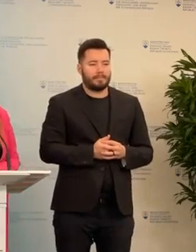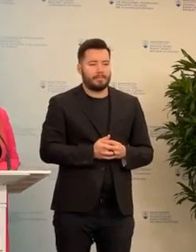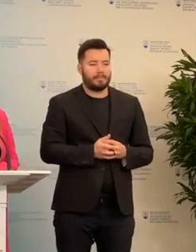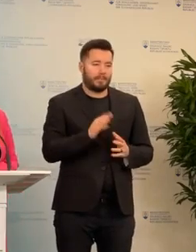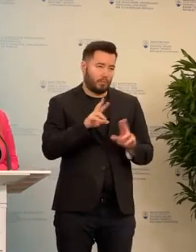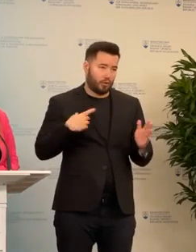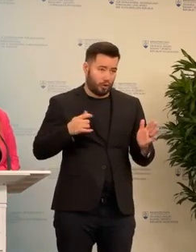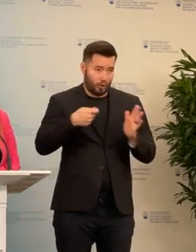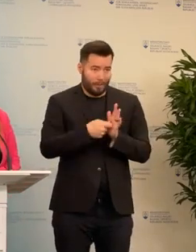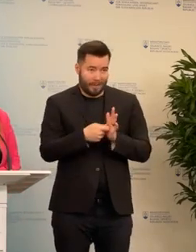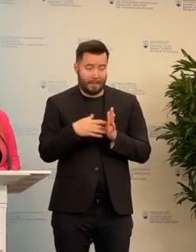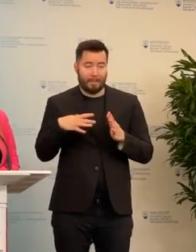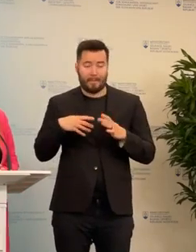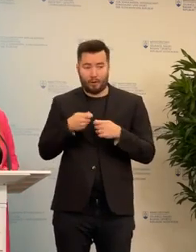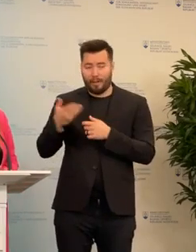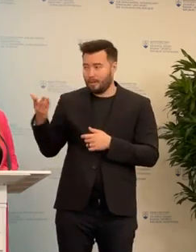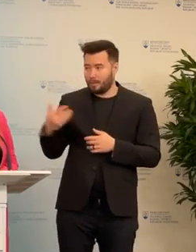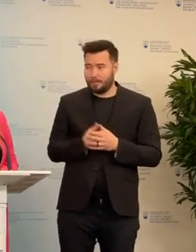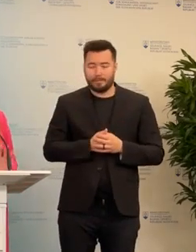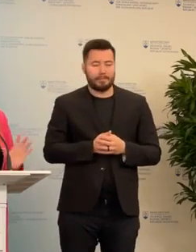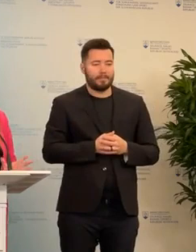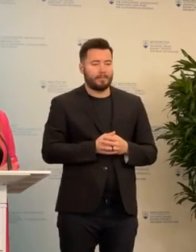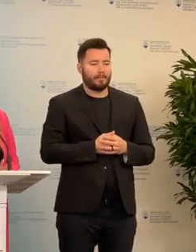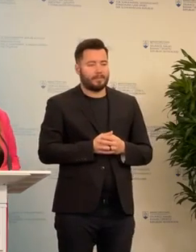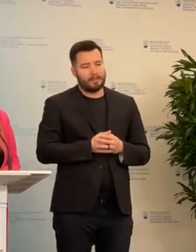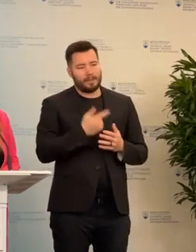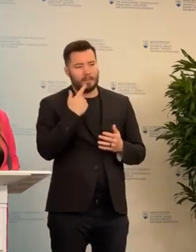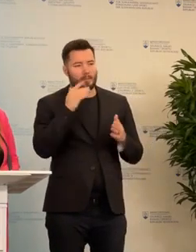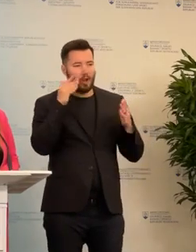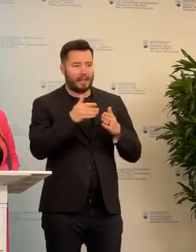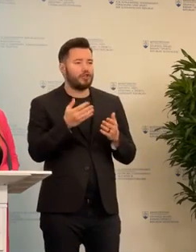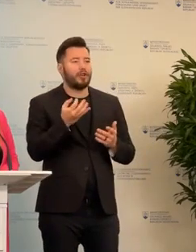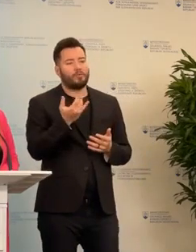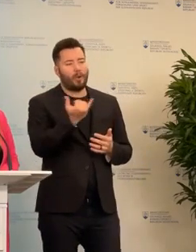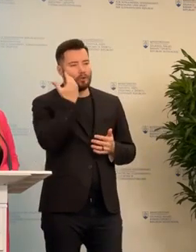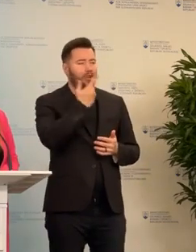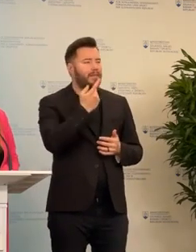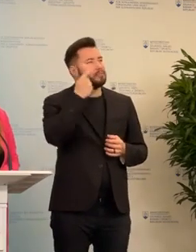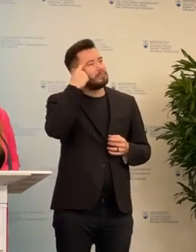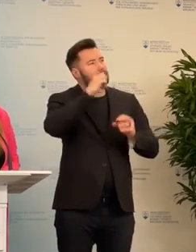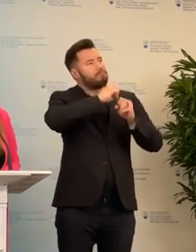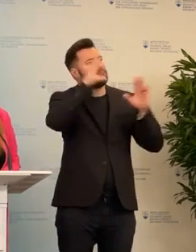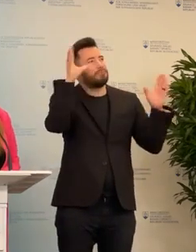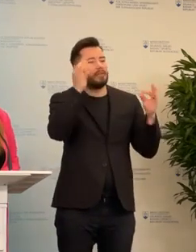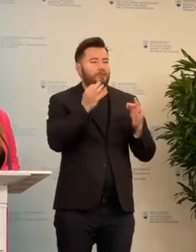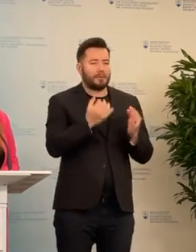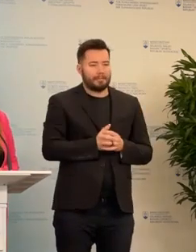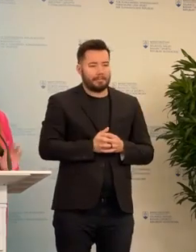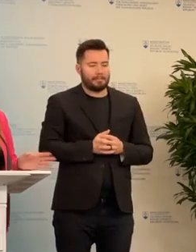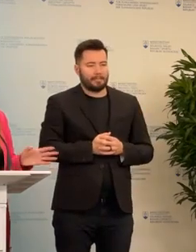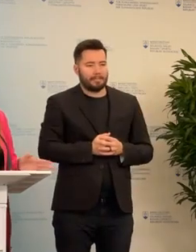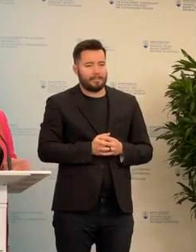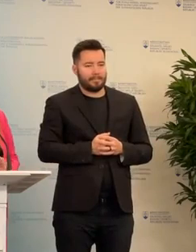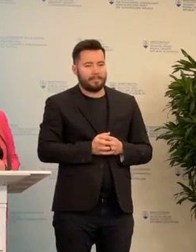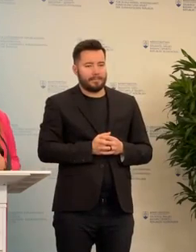Ja možno, že doplním pani kolegínka, že tak konkrétnejšie, že keď si taký like, čo si po tým môže predstaví, tak vyslovane napríklad